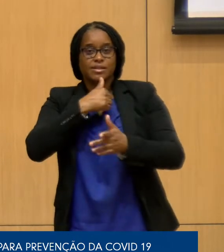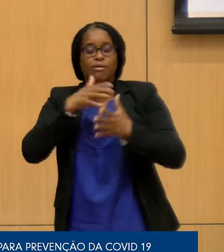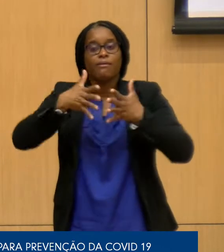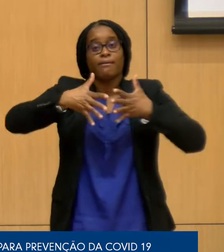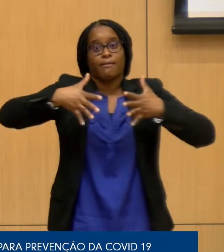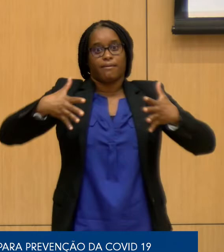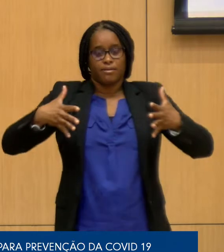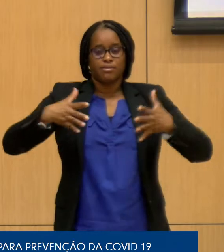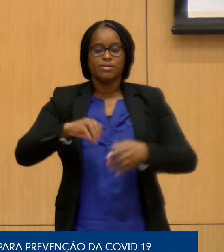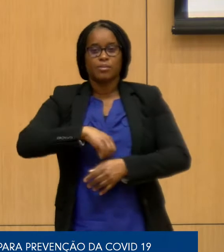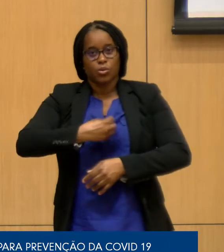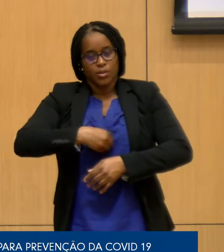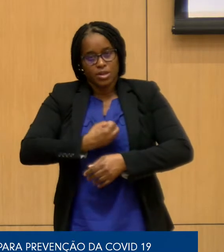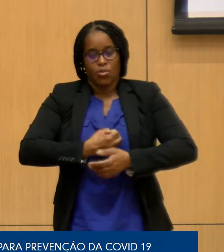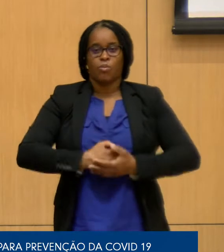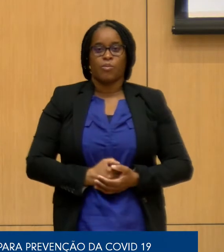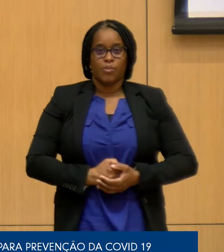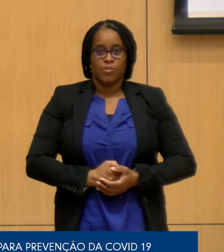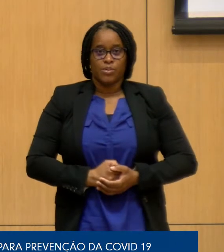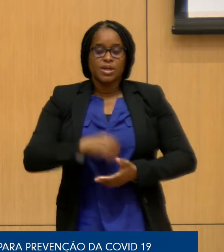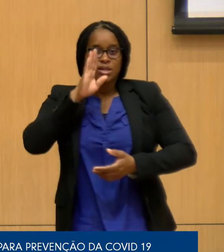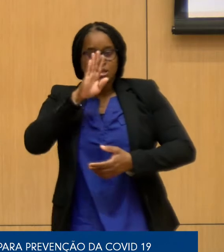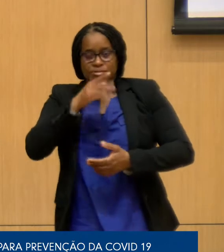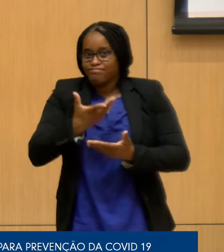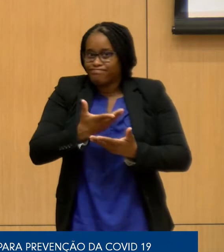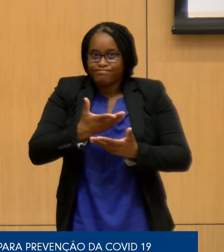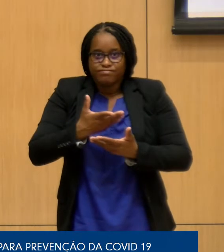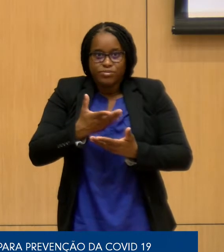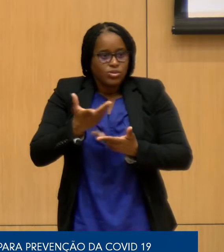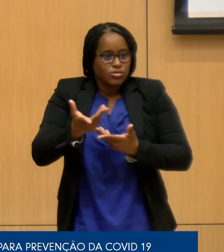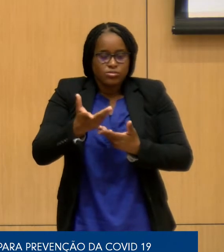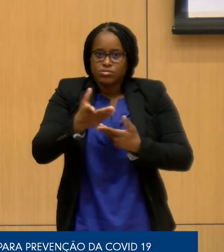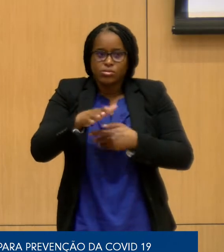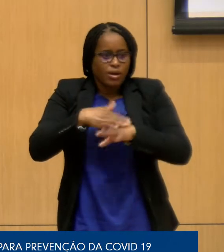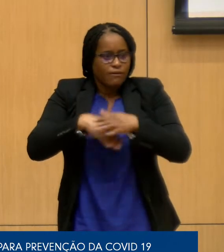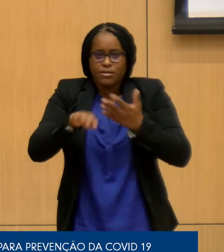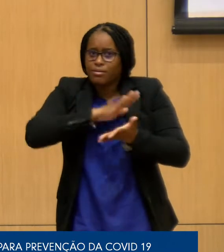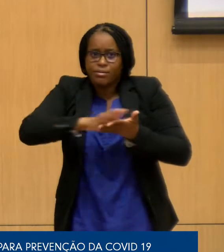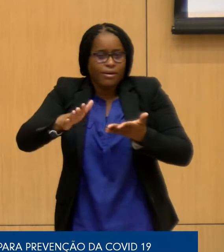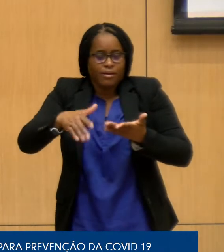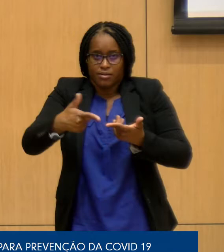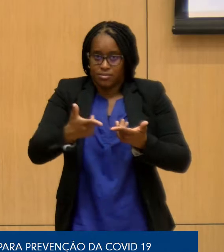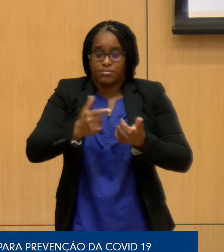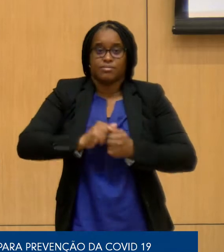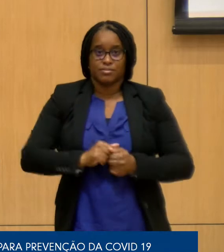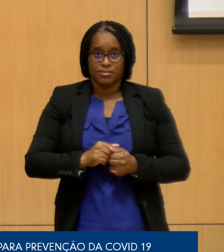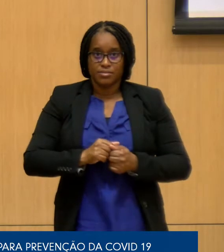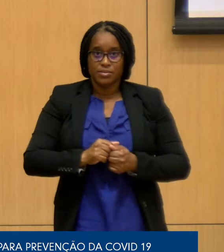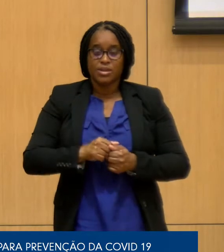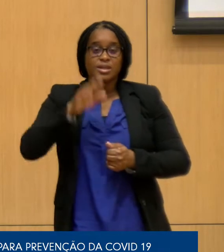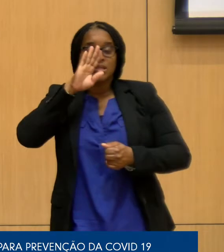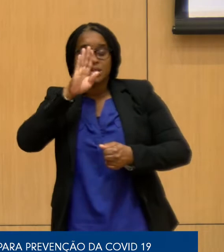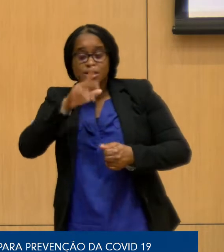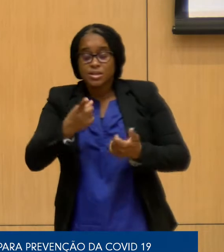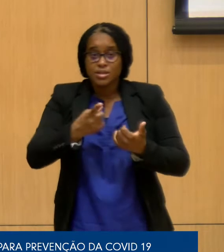de preocupação. se nunca age de forma determinada e